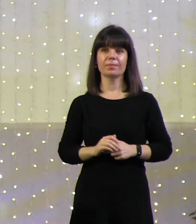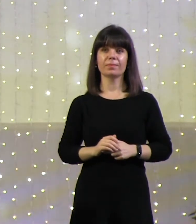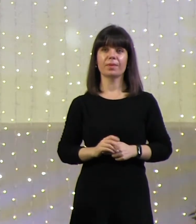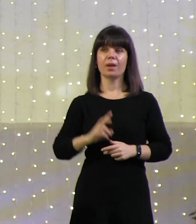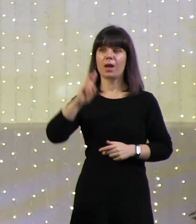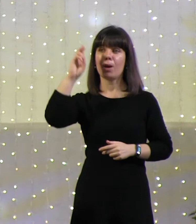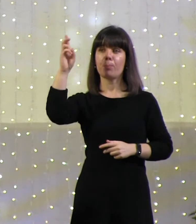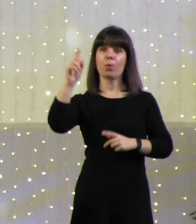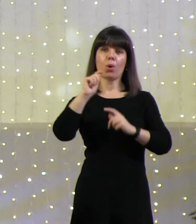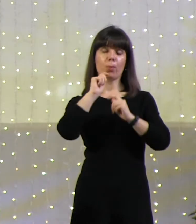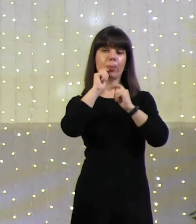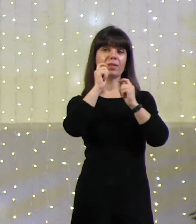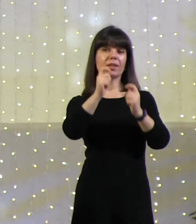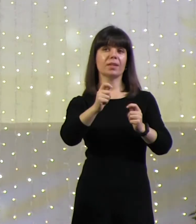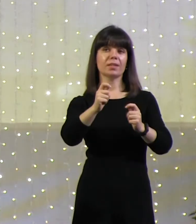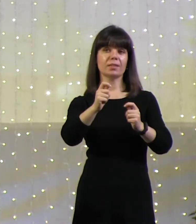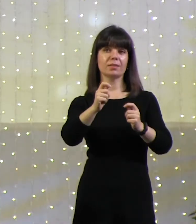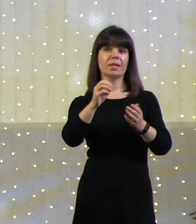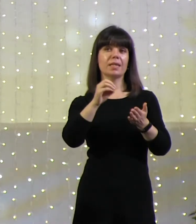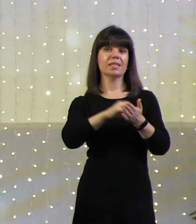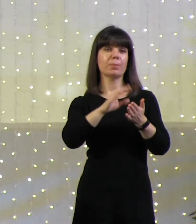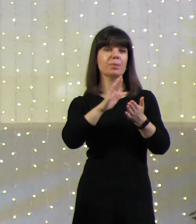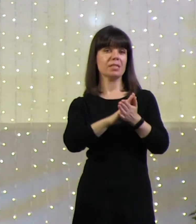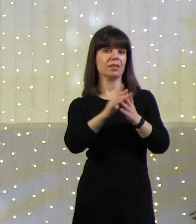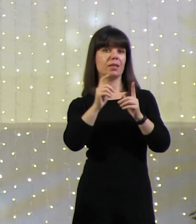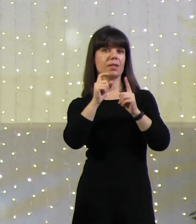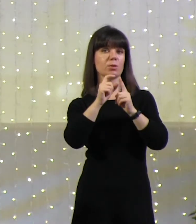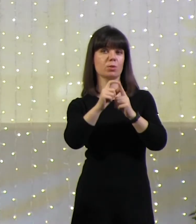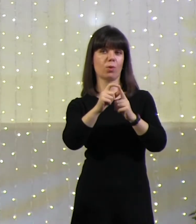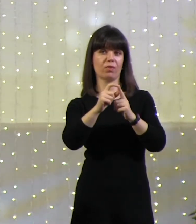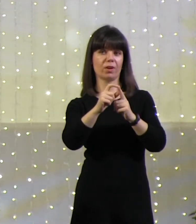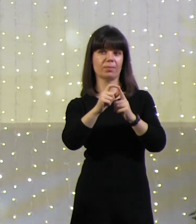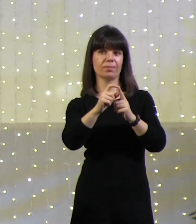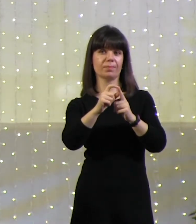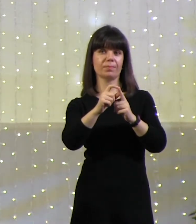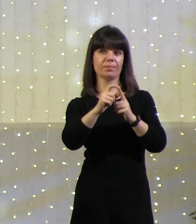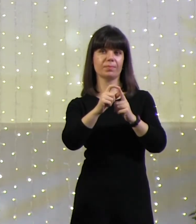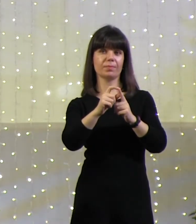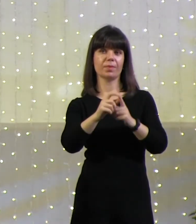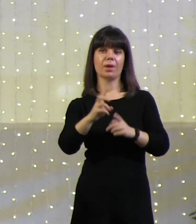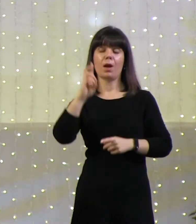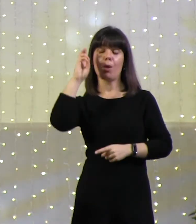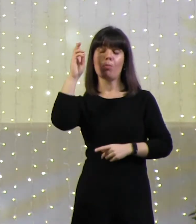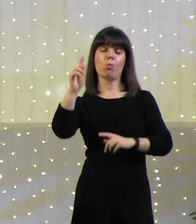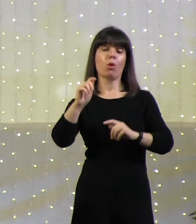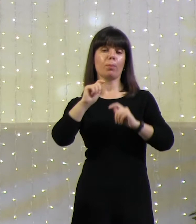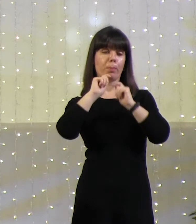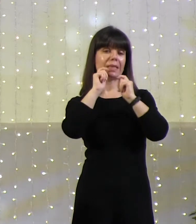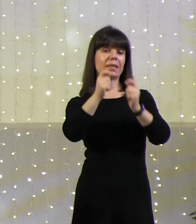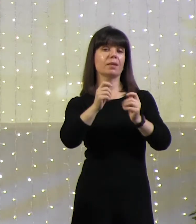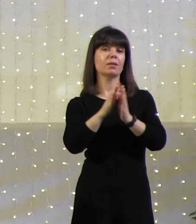Он подарил записанное слово, он подарил Библию.